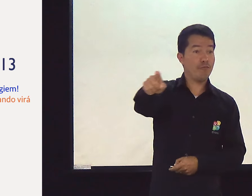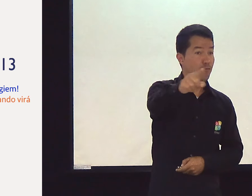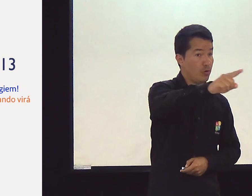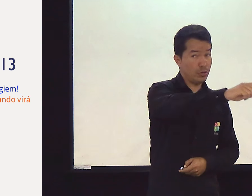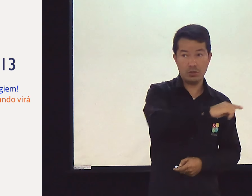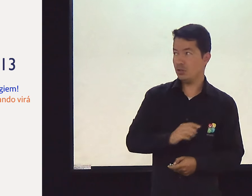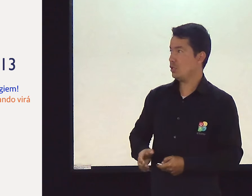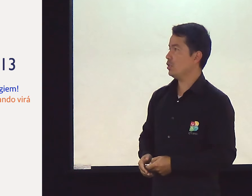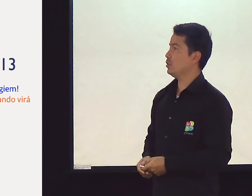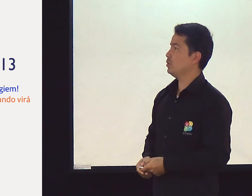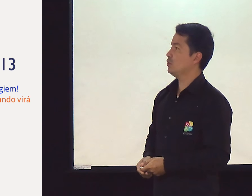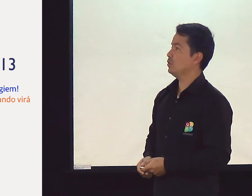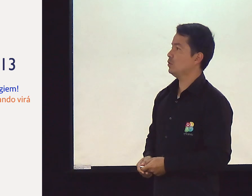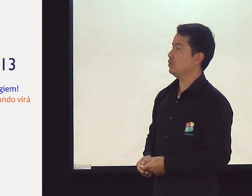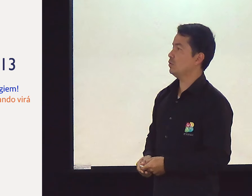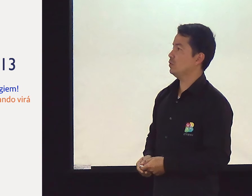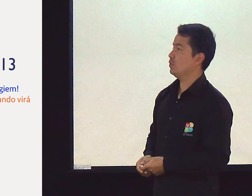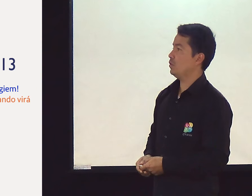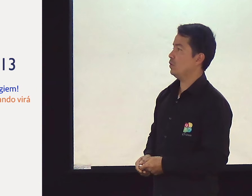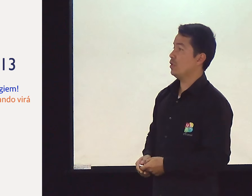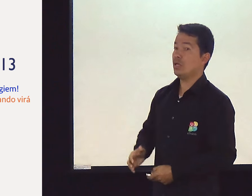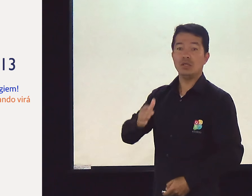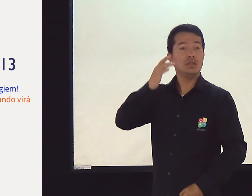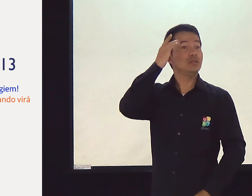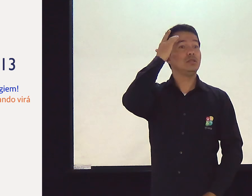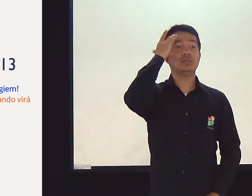Vocês não sabem